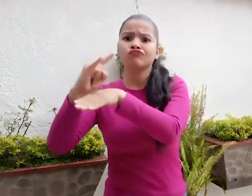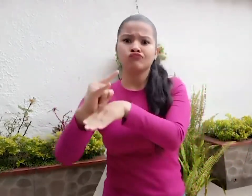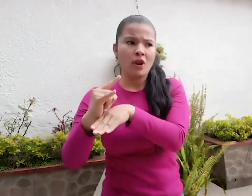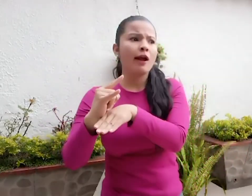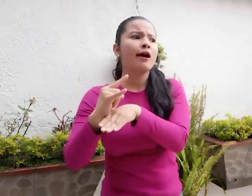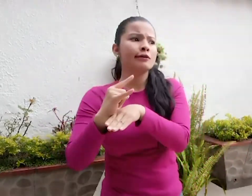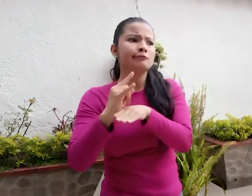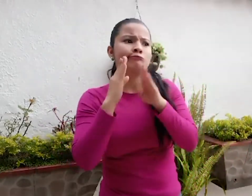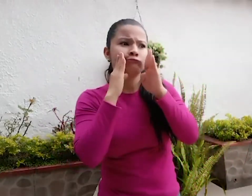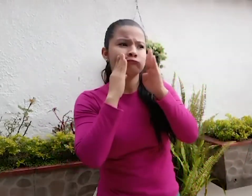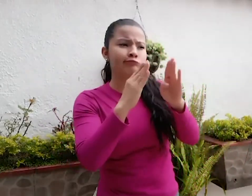sordas.